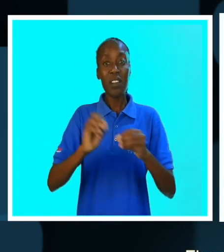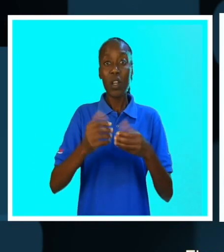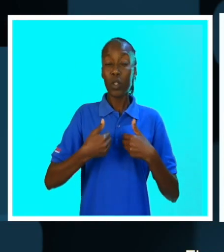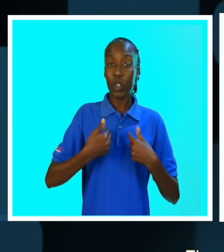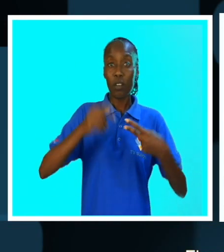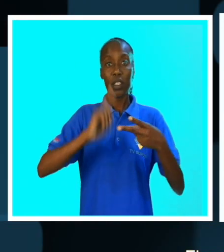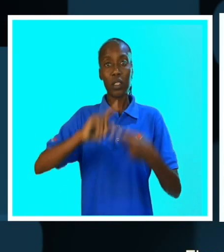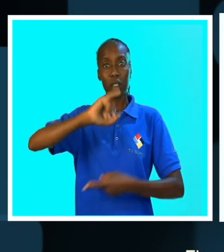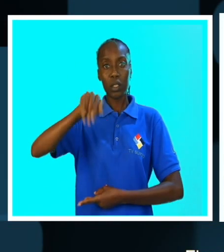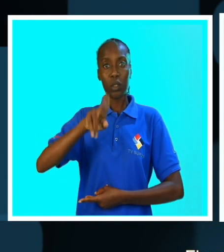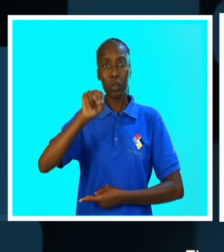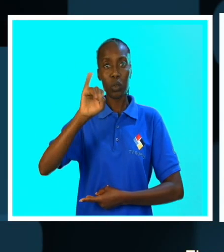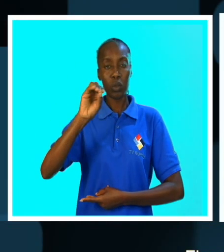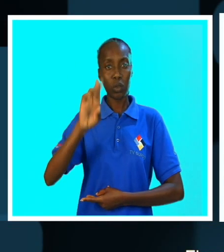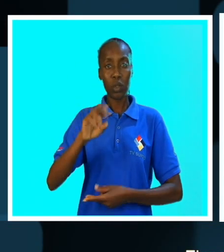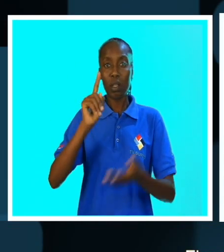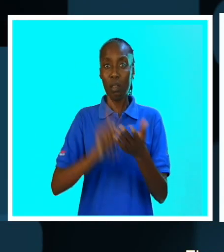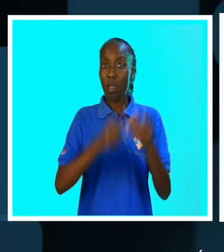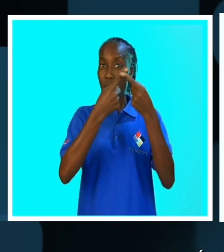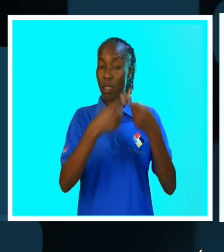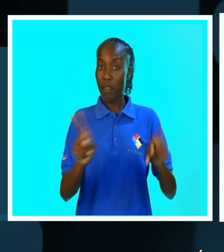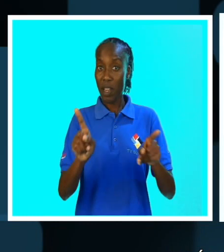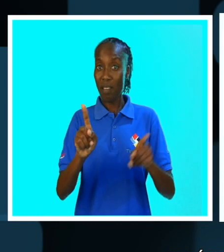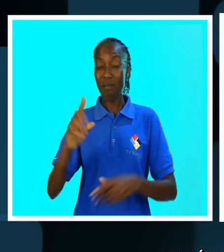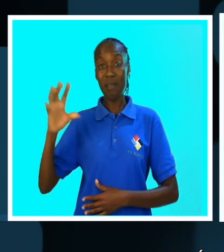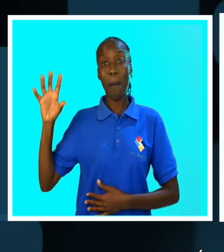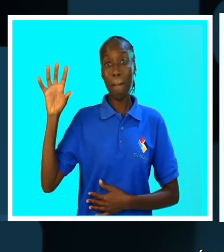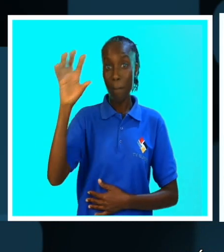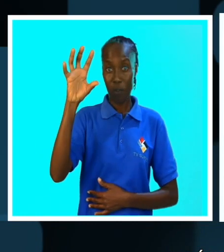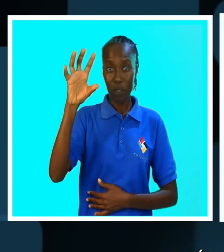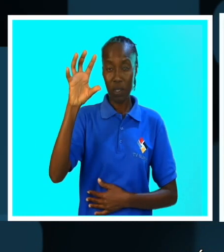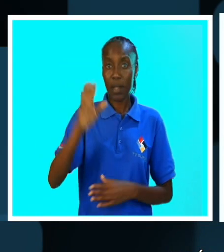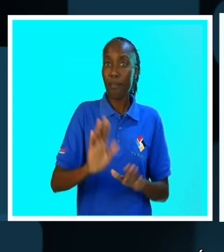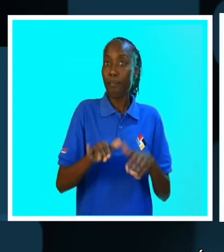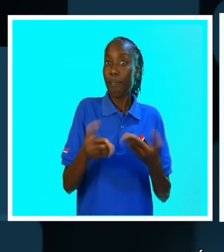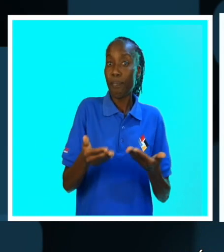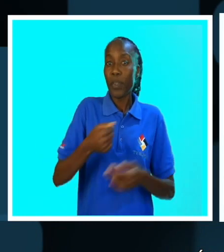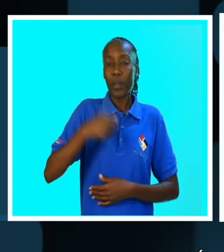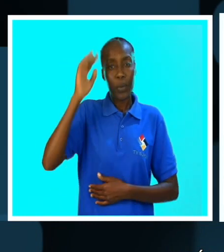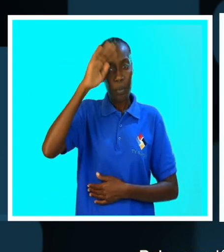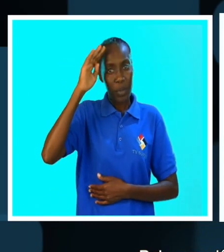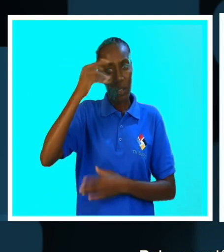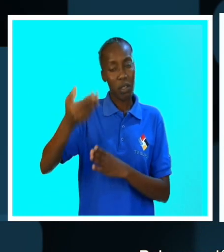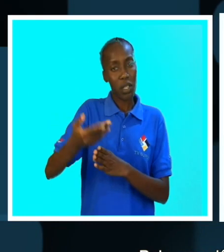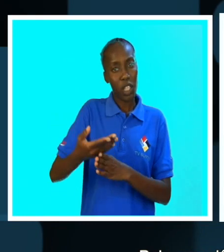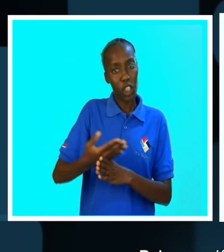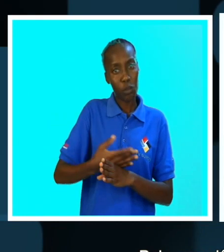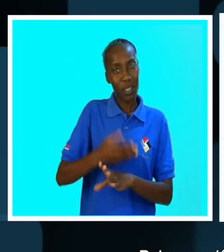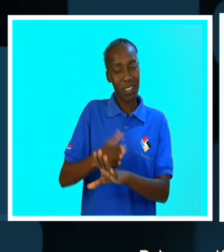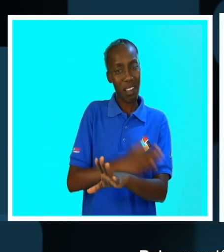competição, que são campeonatos de juvenis e campeonatos de júnior, que é completamente diferente daquilo que vão encontrar no Provincial.